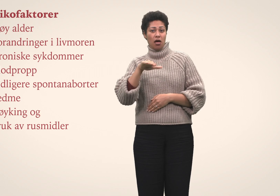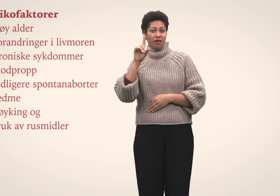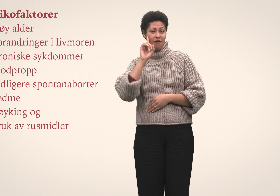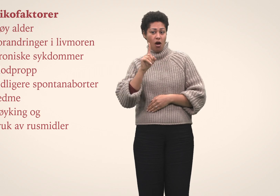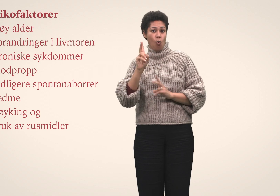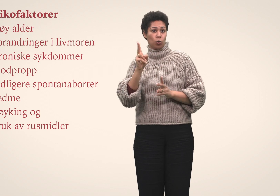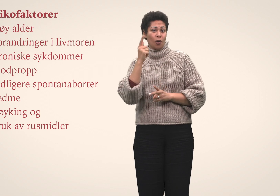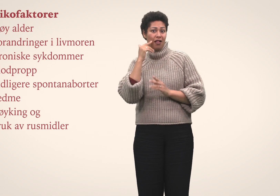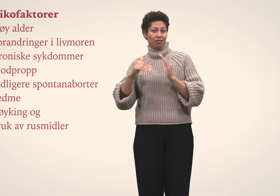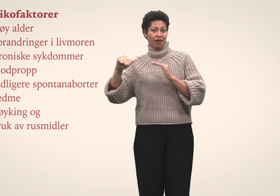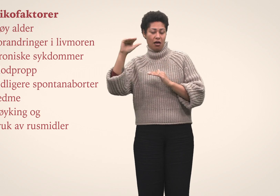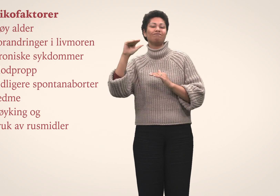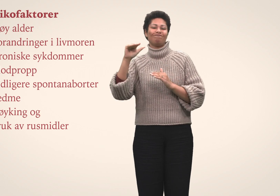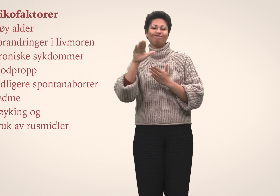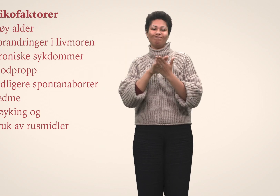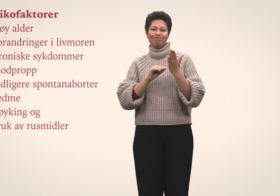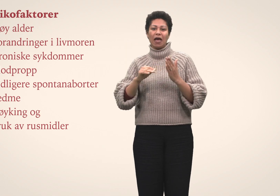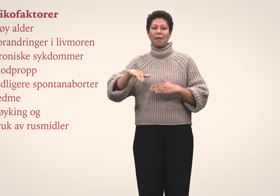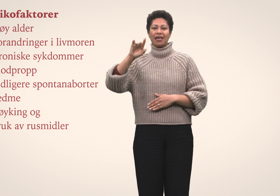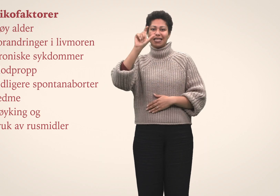Risikoen øker også når barnefaren blir eldre.